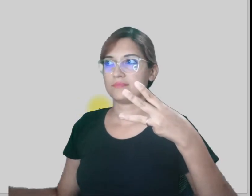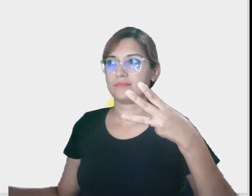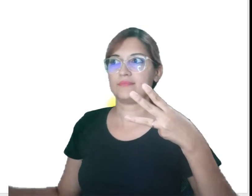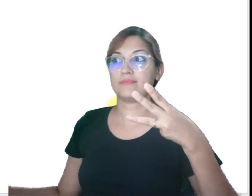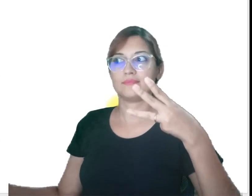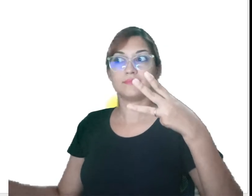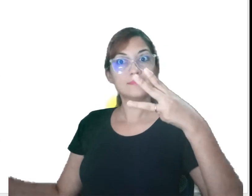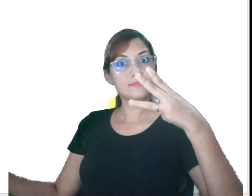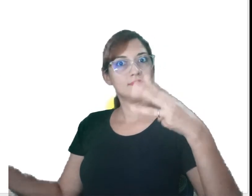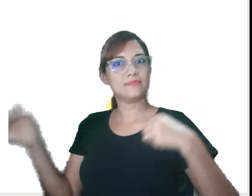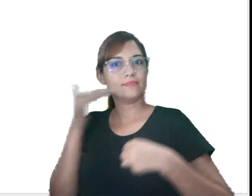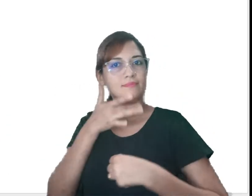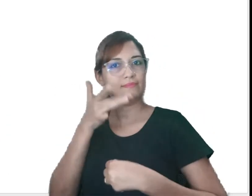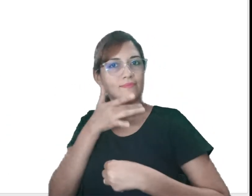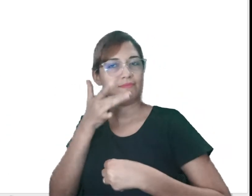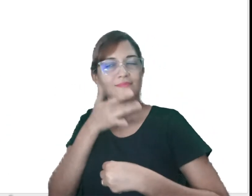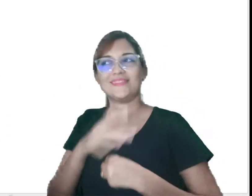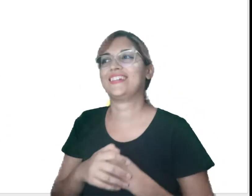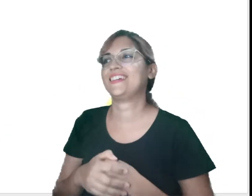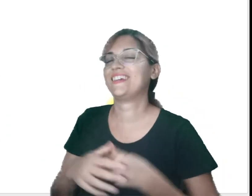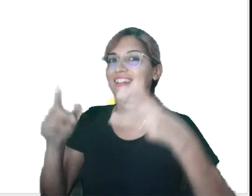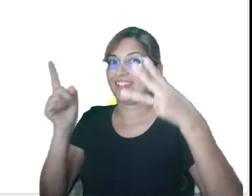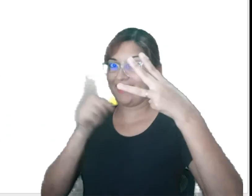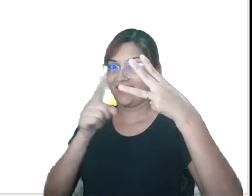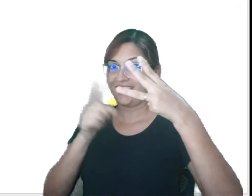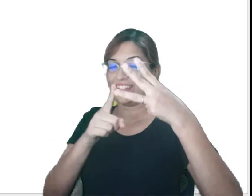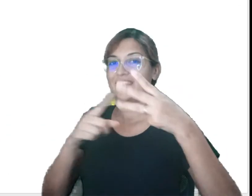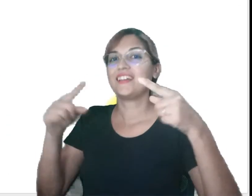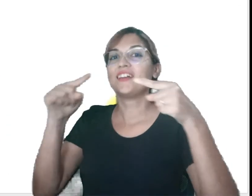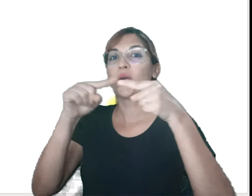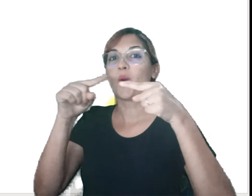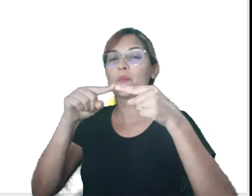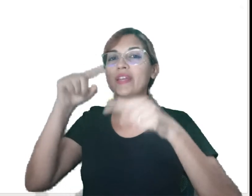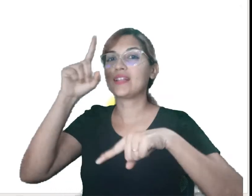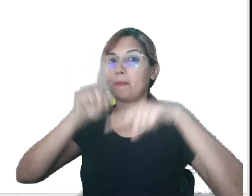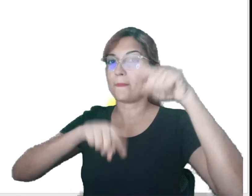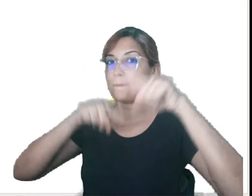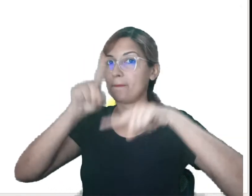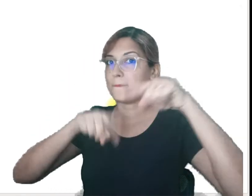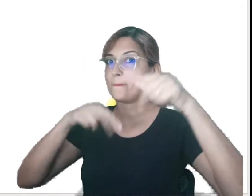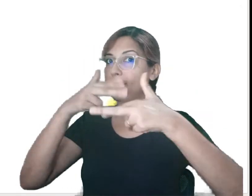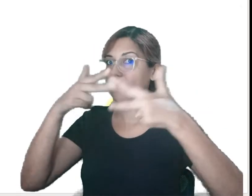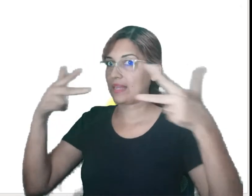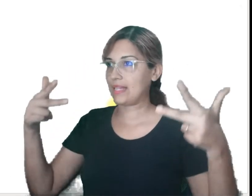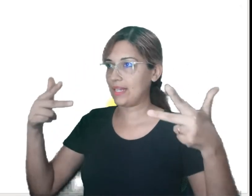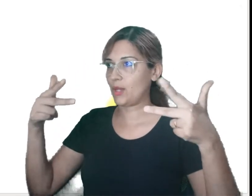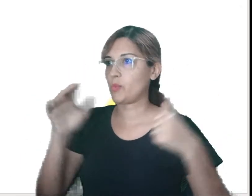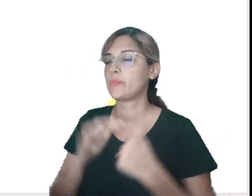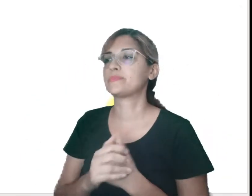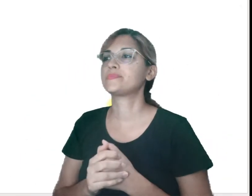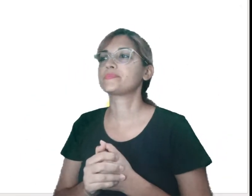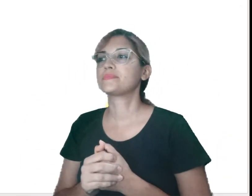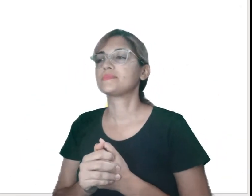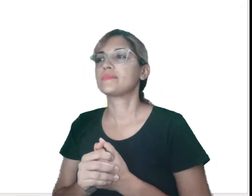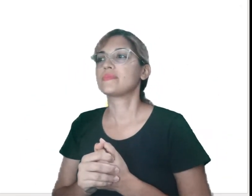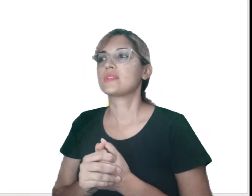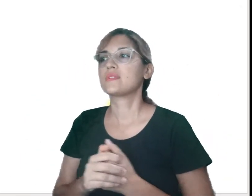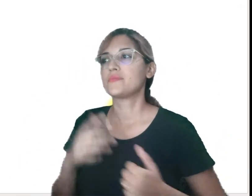Hum, que delícia! Então, o terceiro significado é que a preposição pode relacionar o